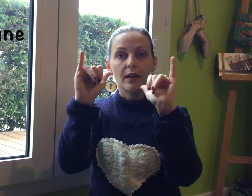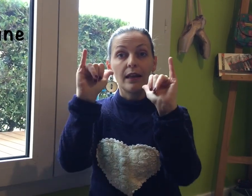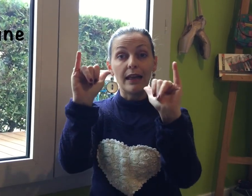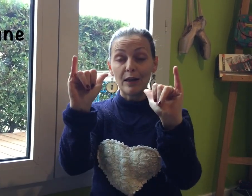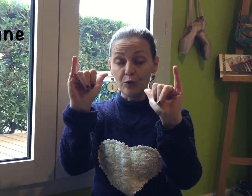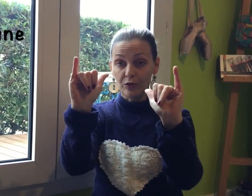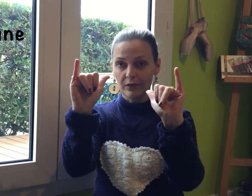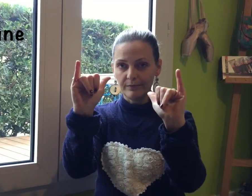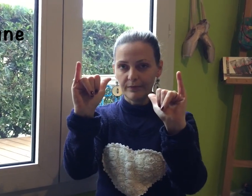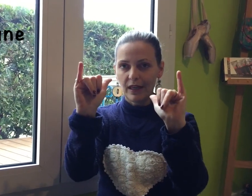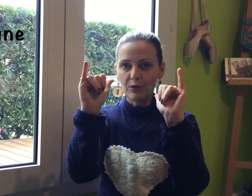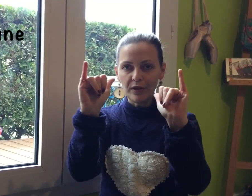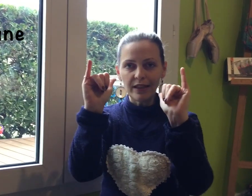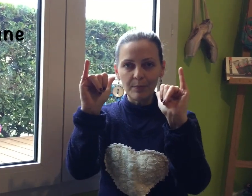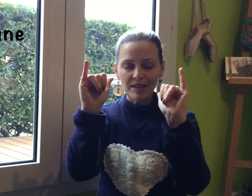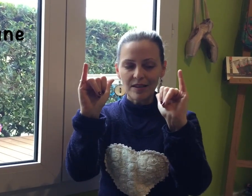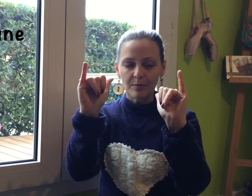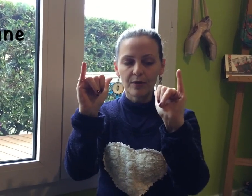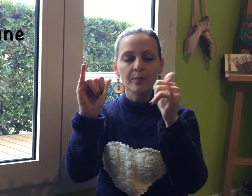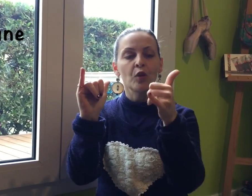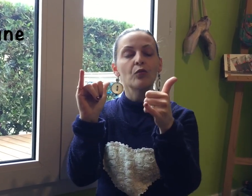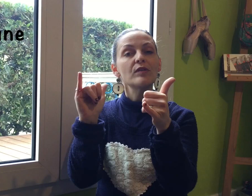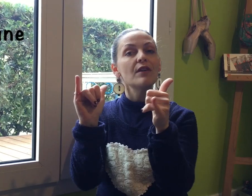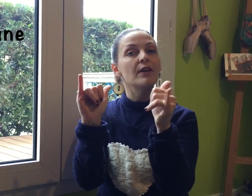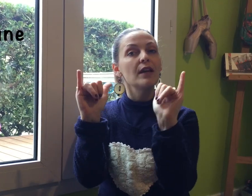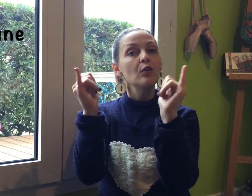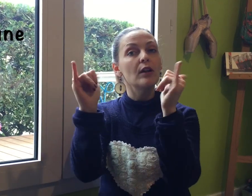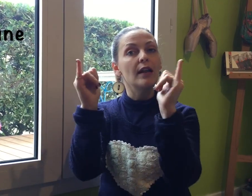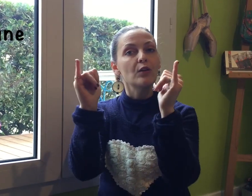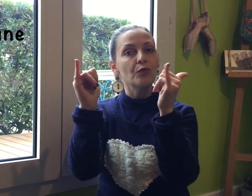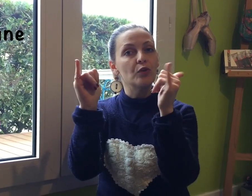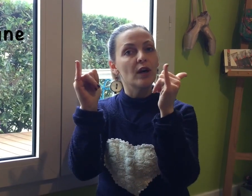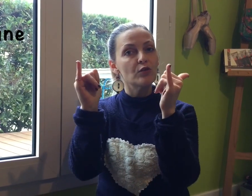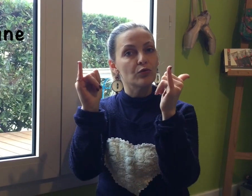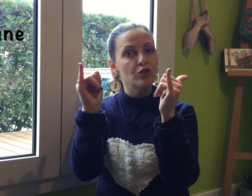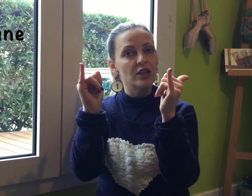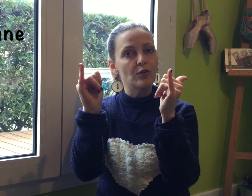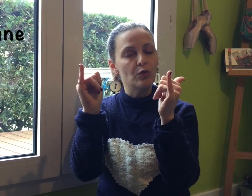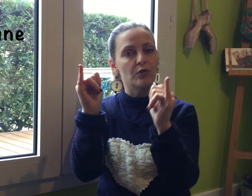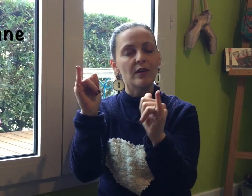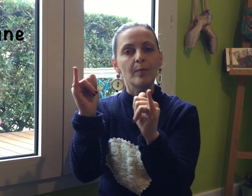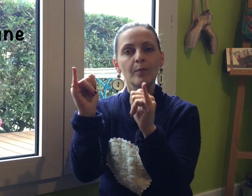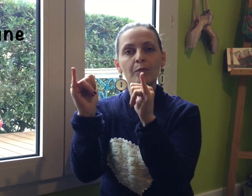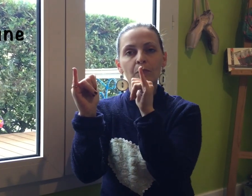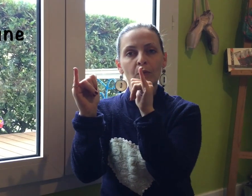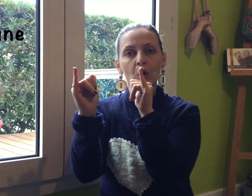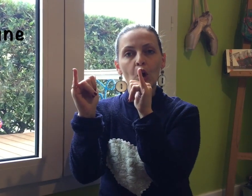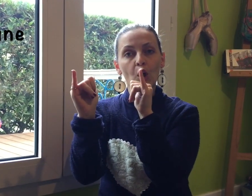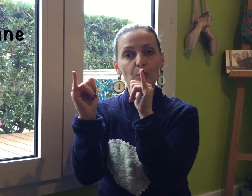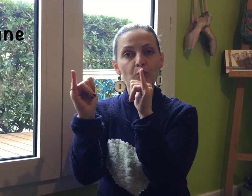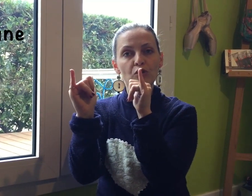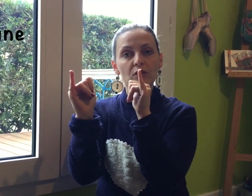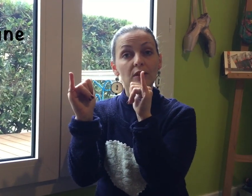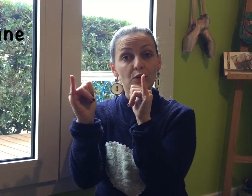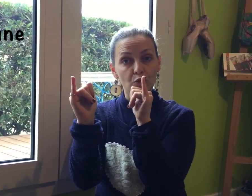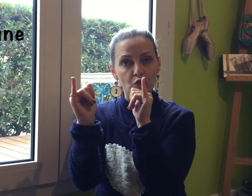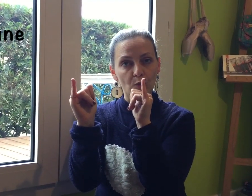La lune, elle n'est pas simple Vous avez la configuration du J des deux côtés Un pouce qui touche le